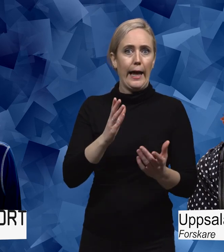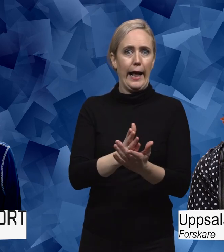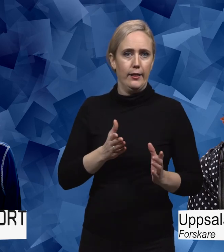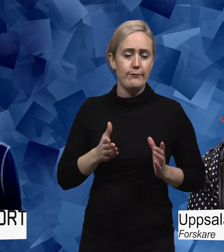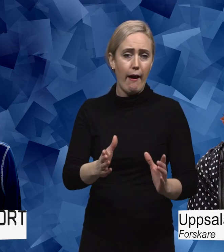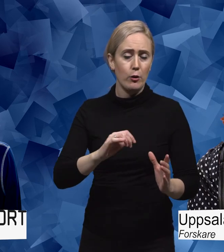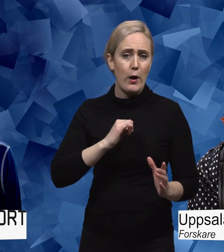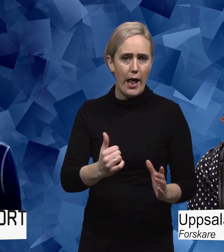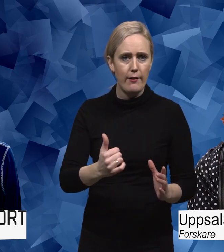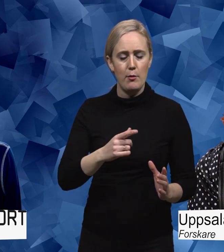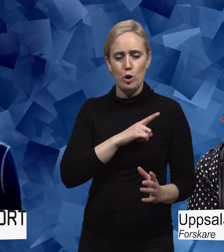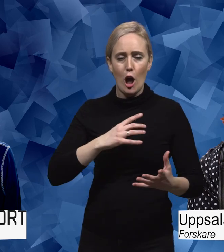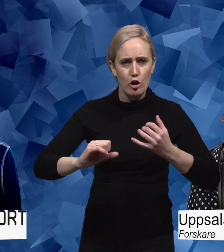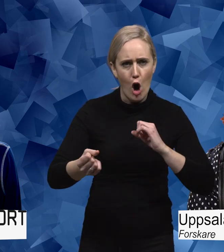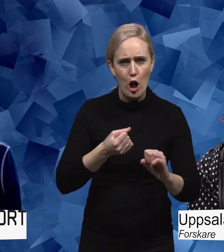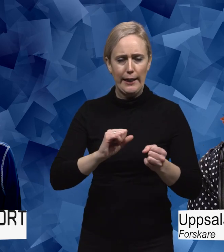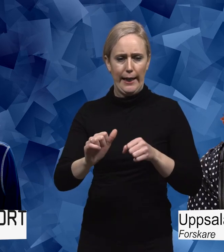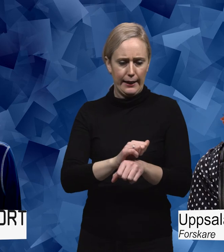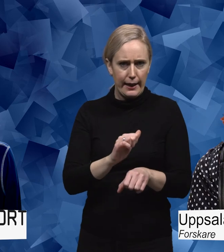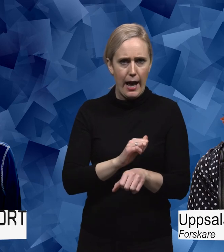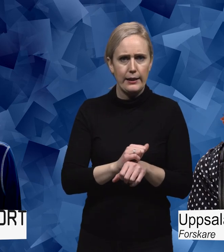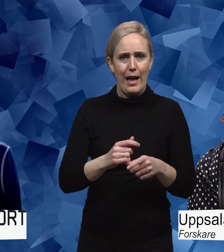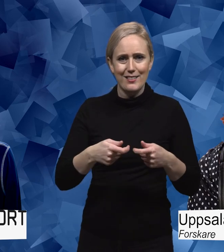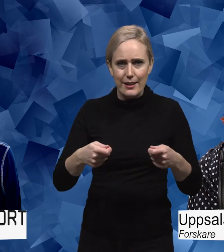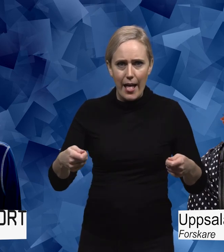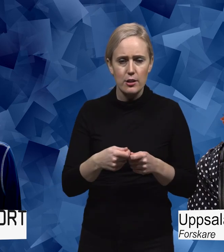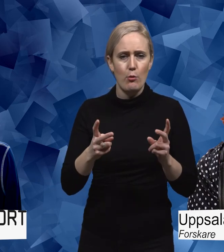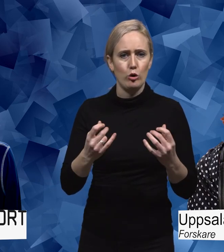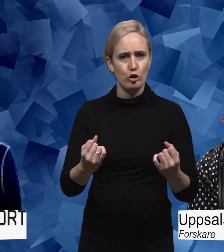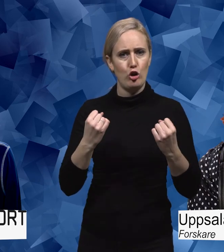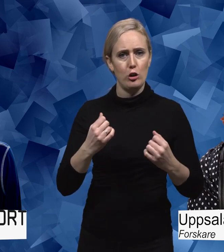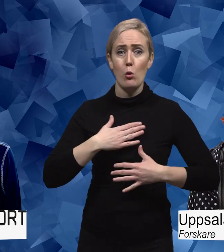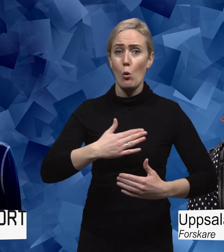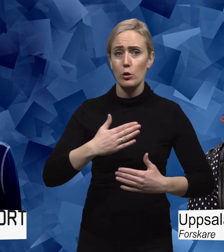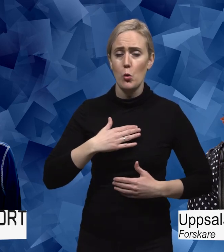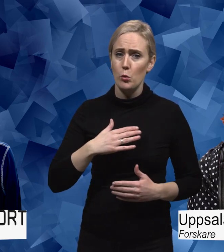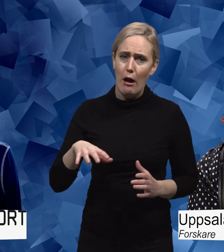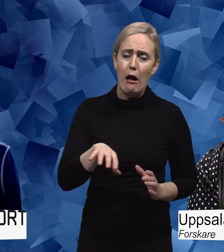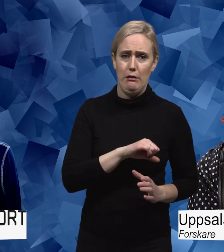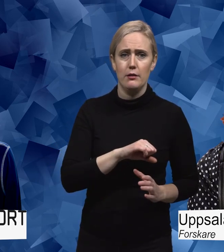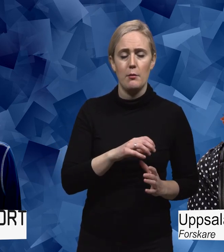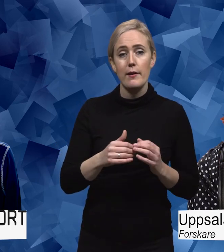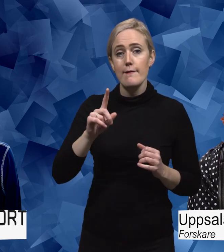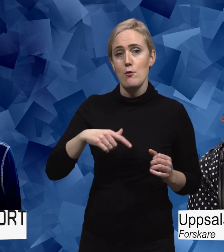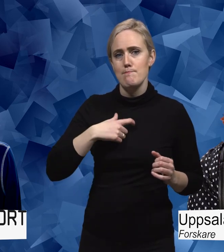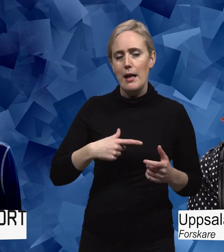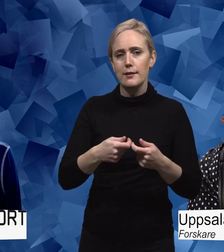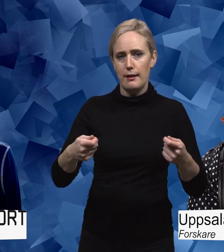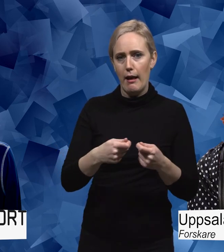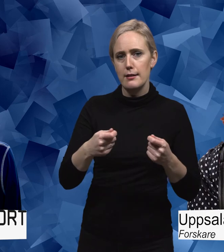rörlighet, mycket stretch och en hel del styrka men också kondition. Men för mig är just nu är stretchen det viktigaste.